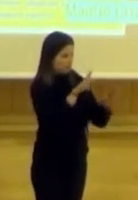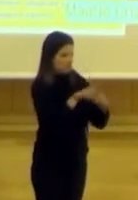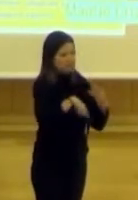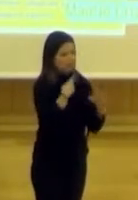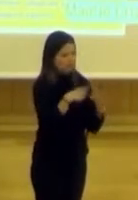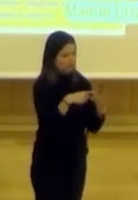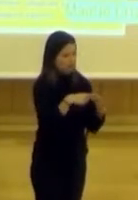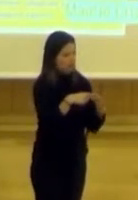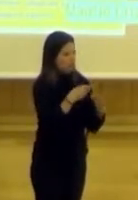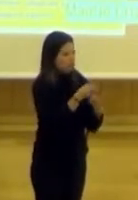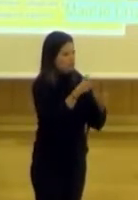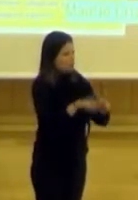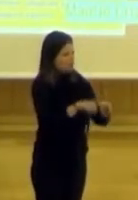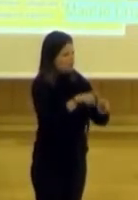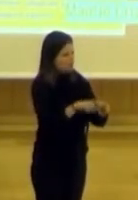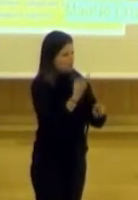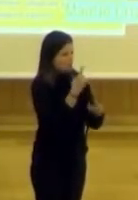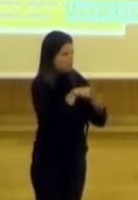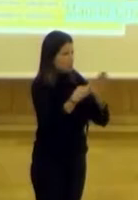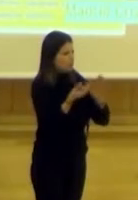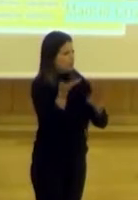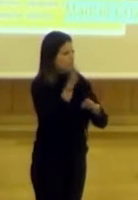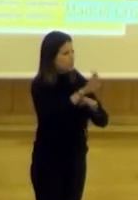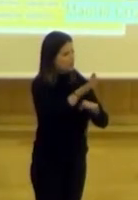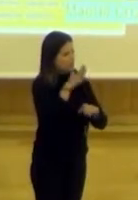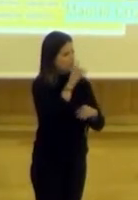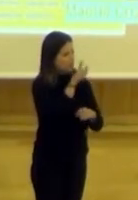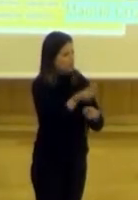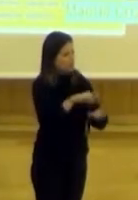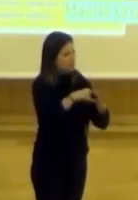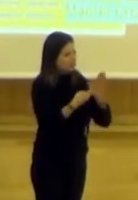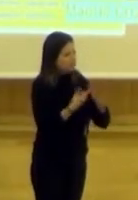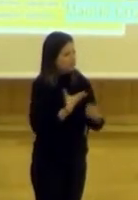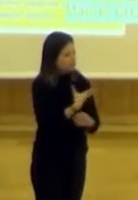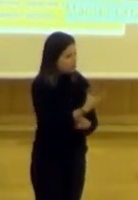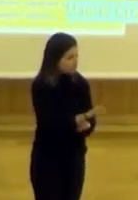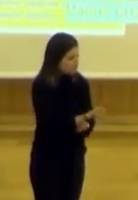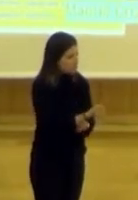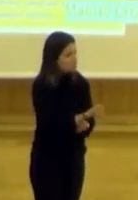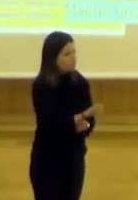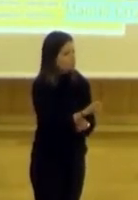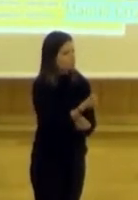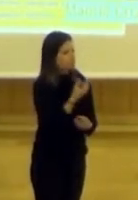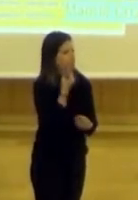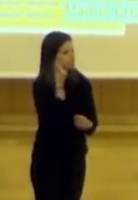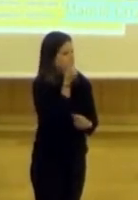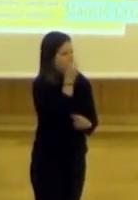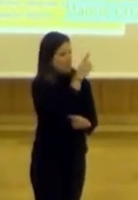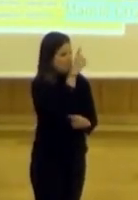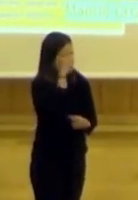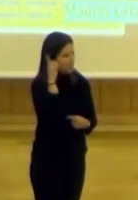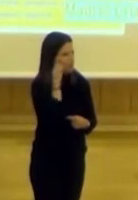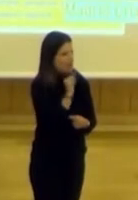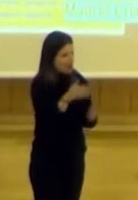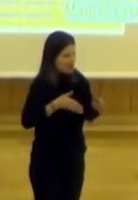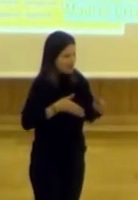estaba Tómate un descanso, que fue uno de los proyectos presentados por una técnica del ayuntamiento y que pensaba en Madrid hay muchas callecitas